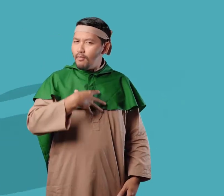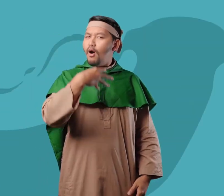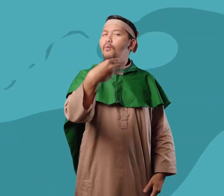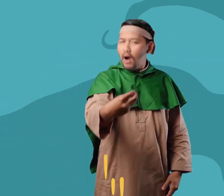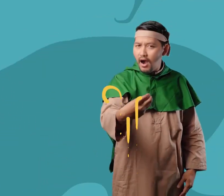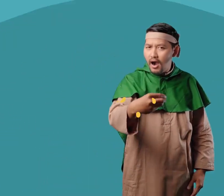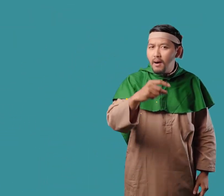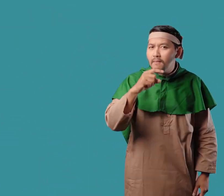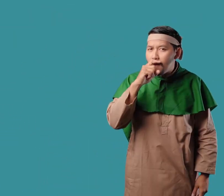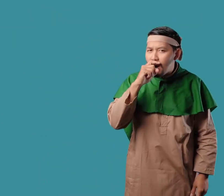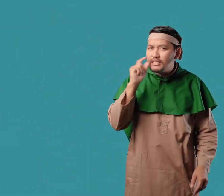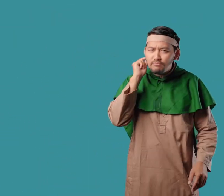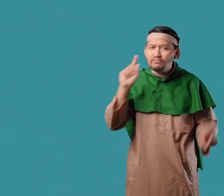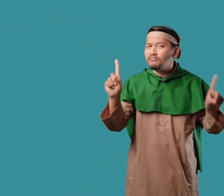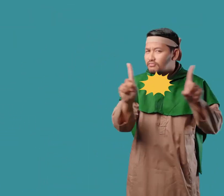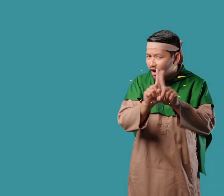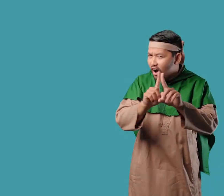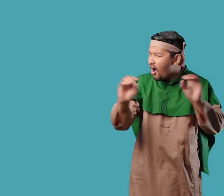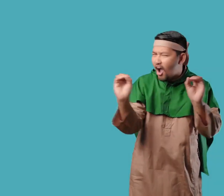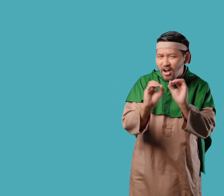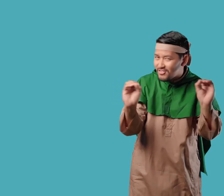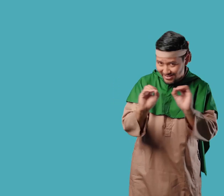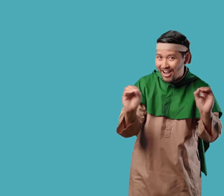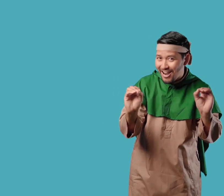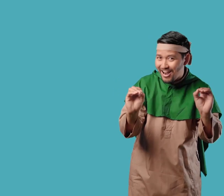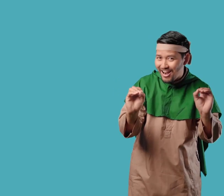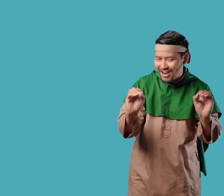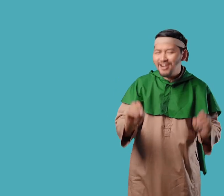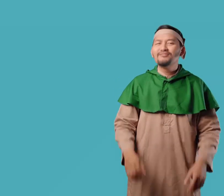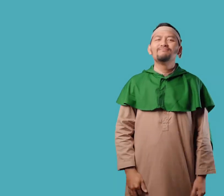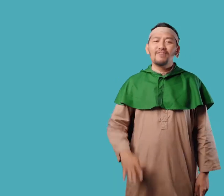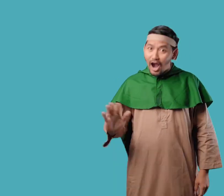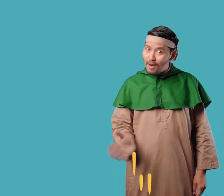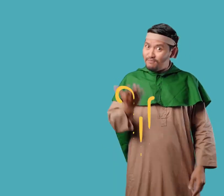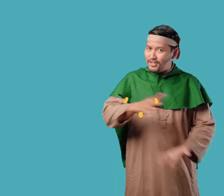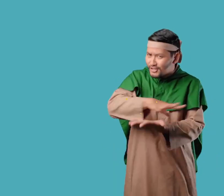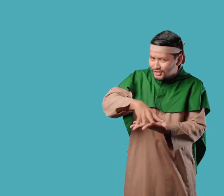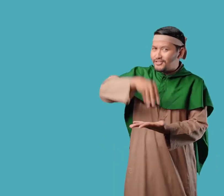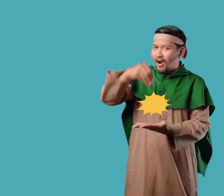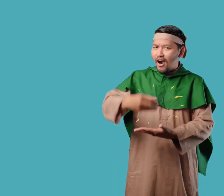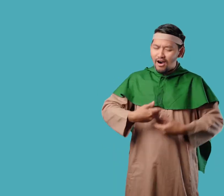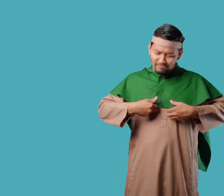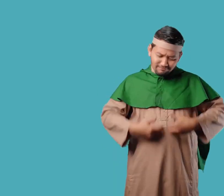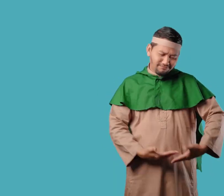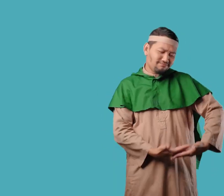Adam dan Hawa Yang dilahirkan tanpa ayah dan ibu Nabi Isa juga sudah dapat berbicara